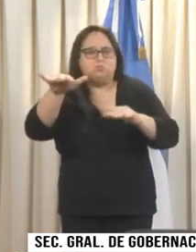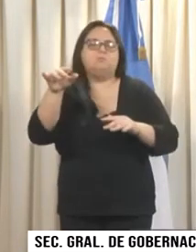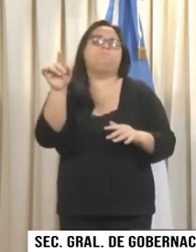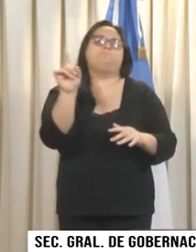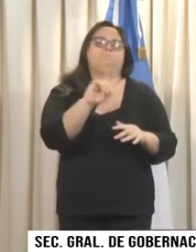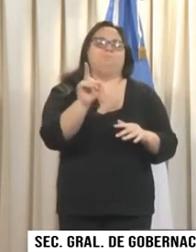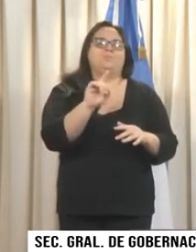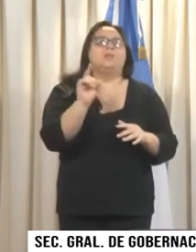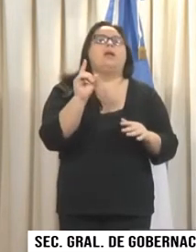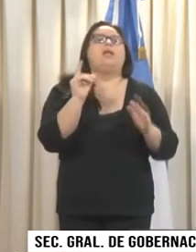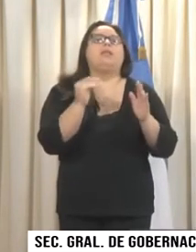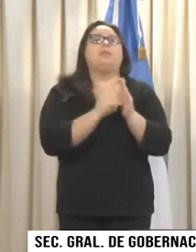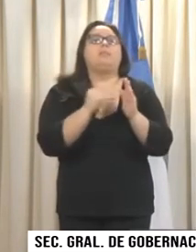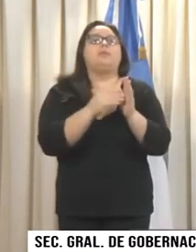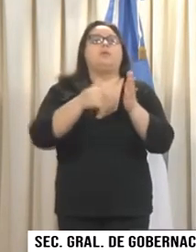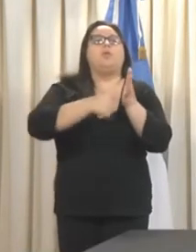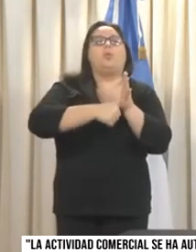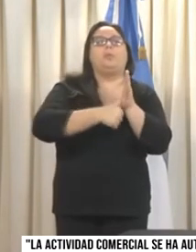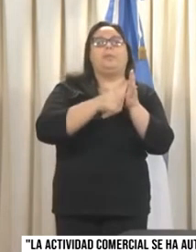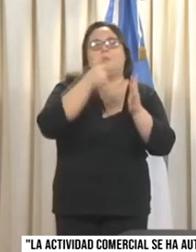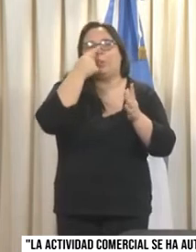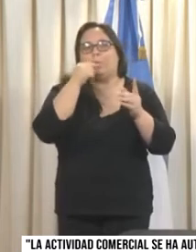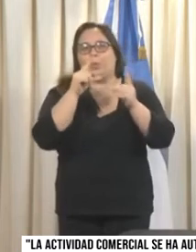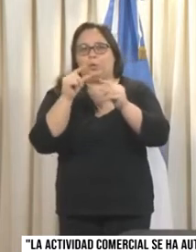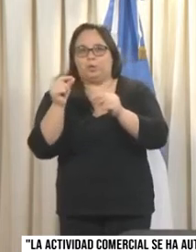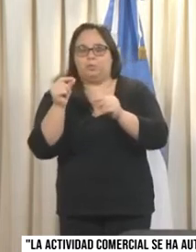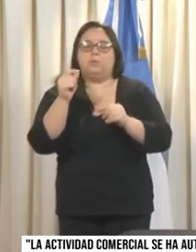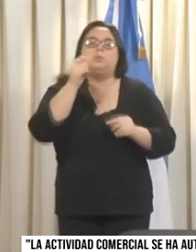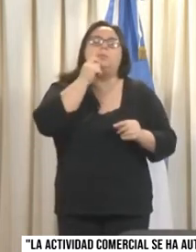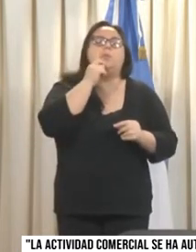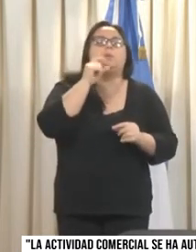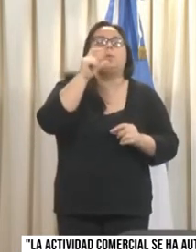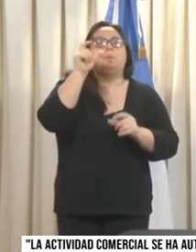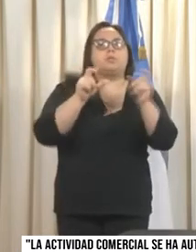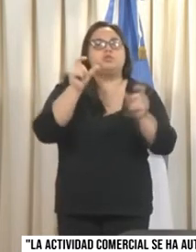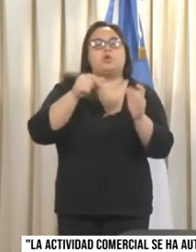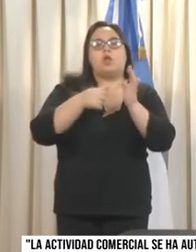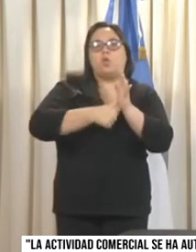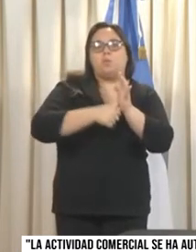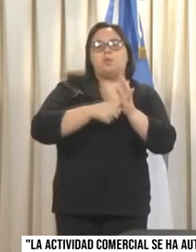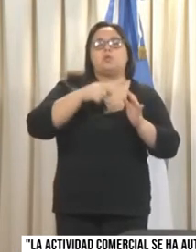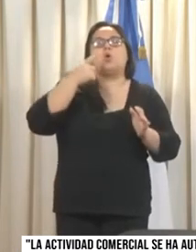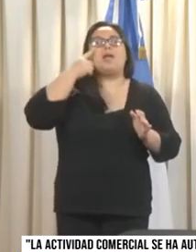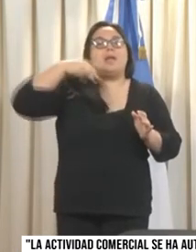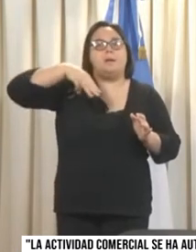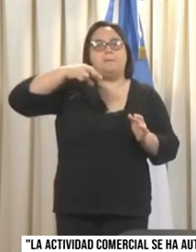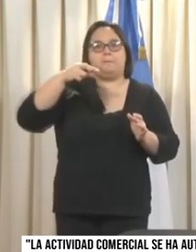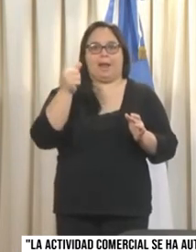deban hacerlo según la terminación de su número de documento. Aquellas personas que su documento termina en números impares,